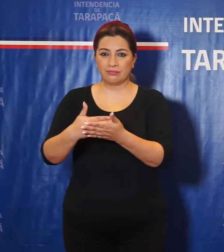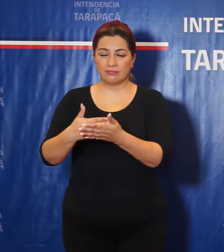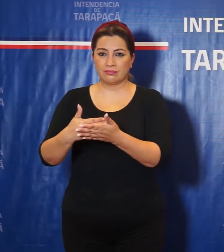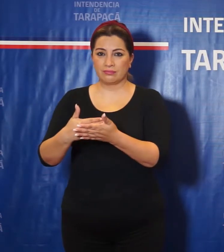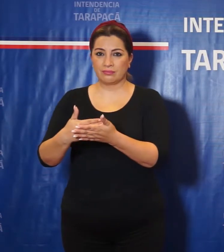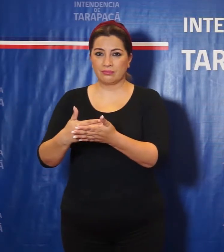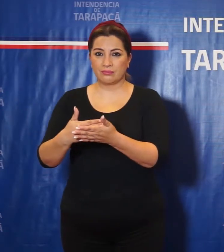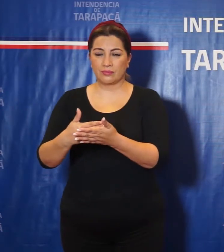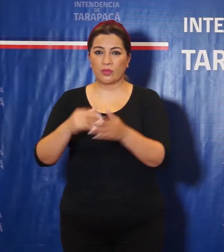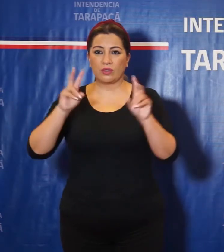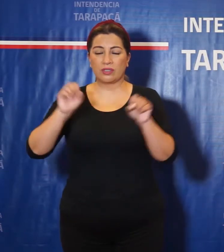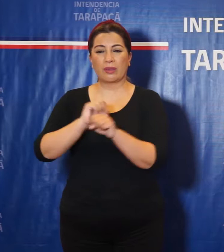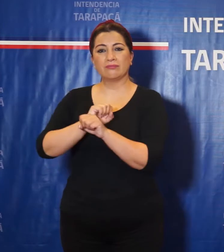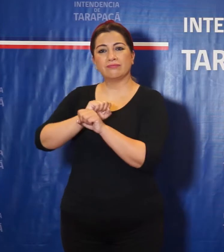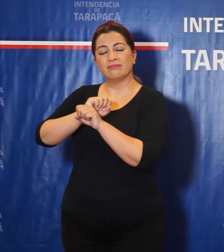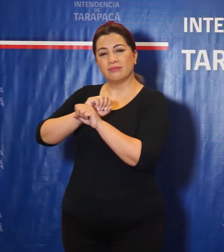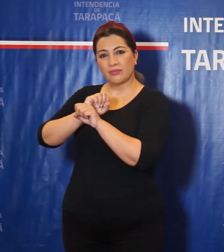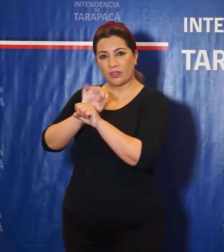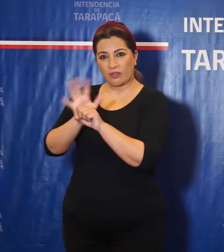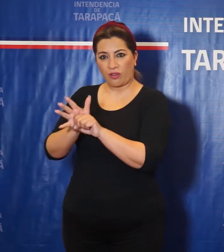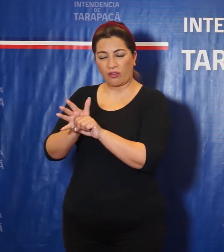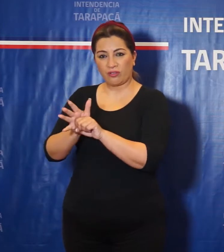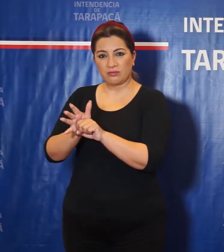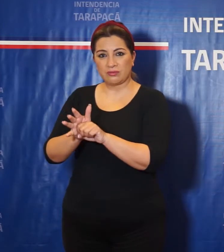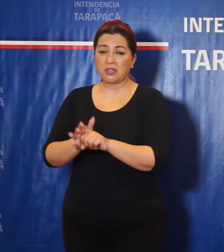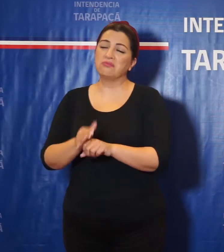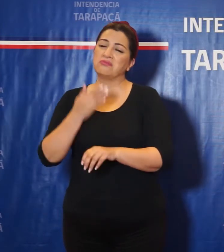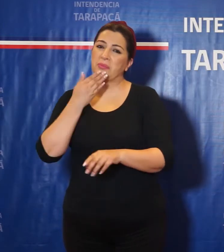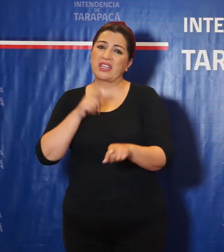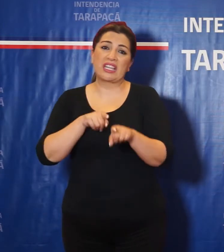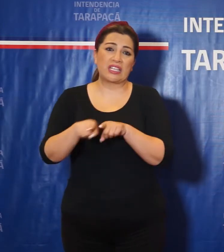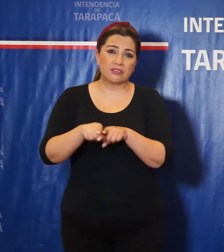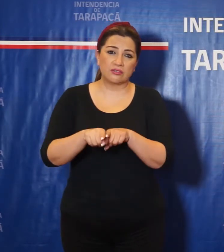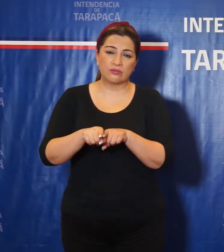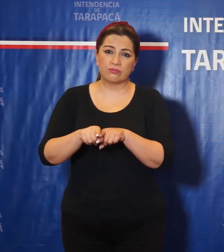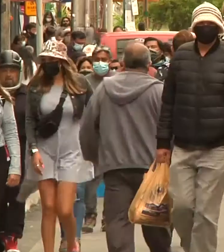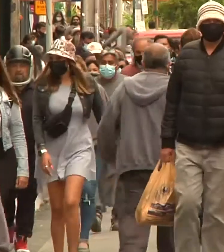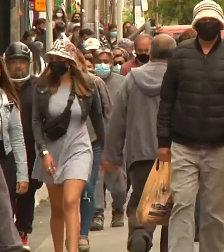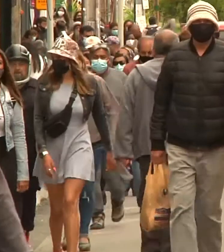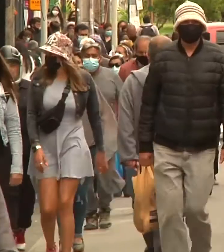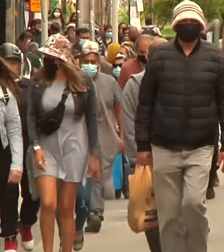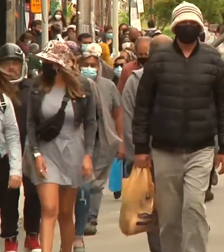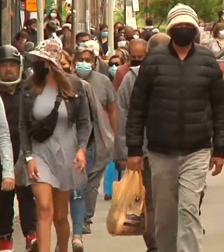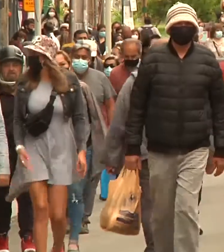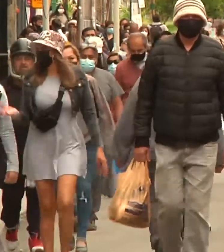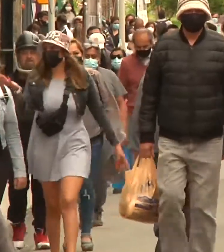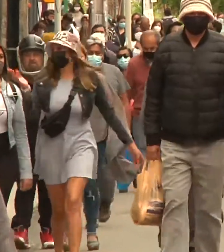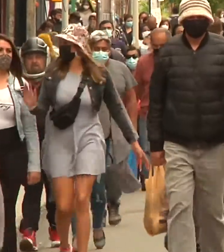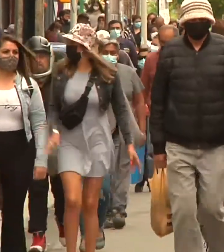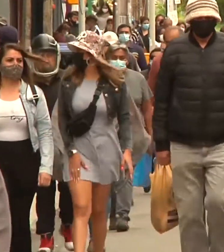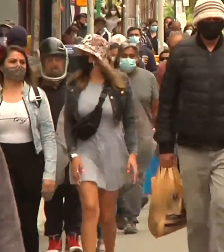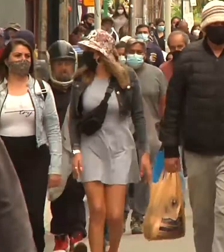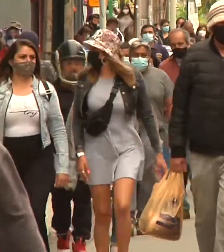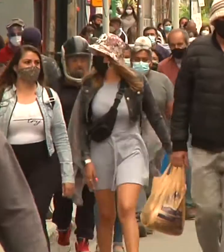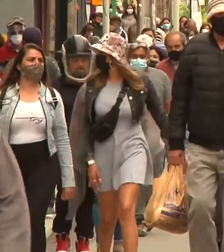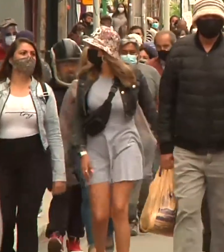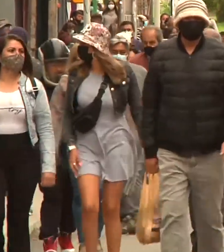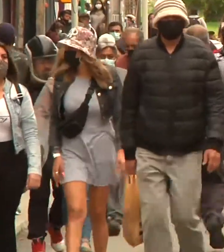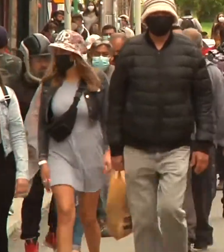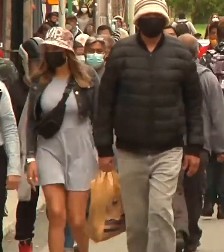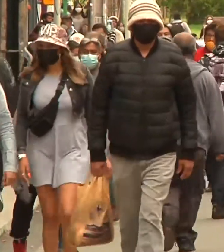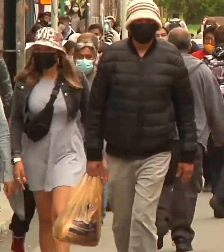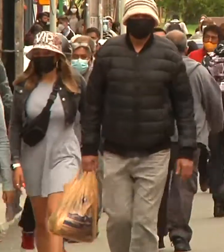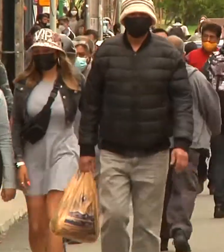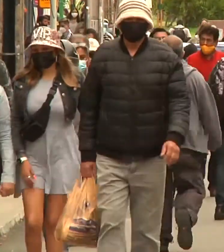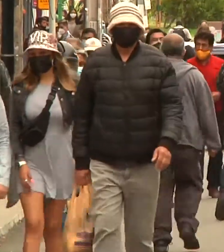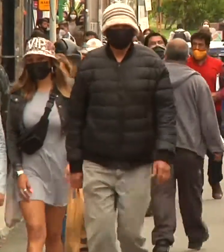perdido la vida con un diagnóstico asociado o directamente con COVID-19. Sin embargo, a raíz del impas